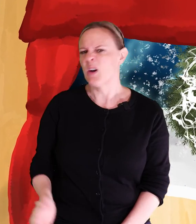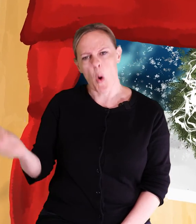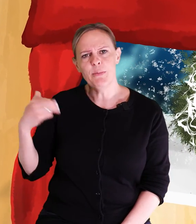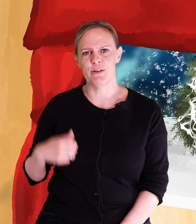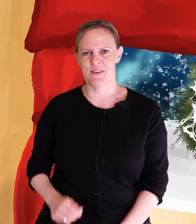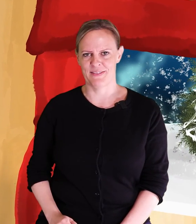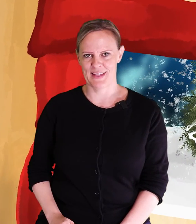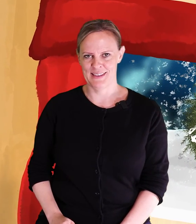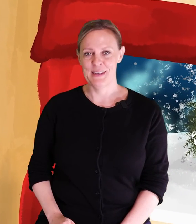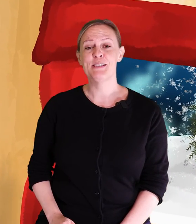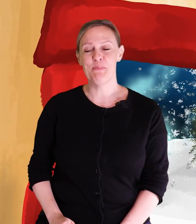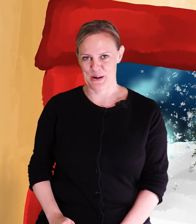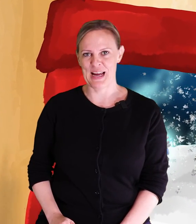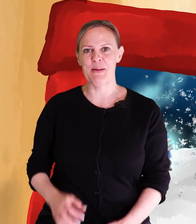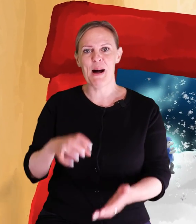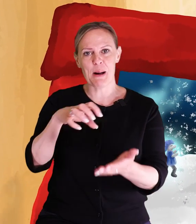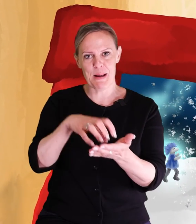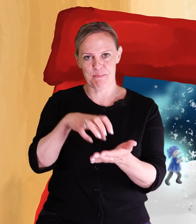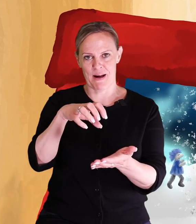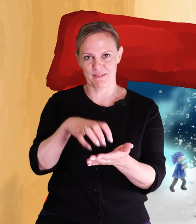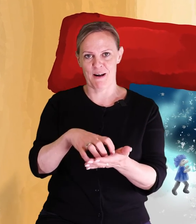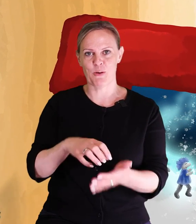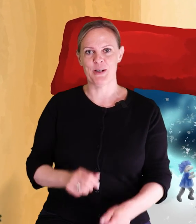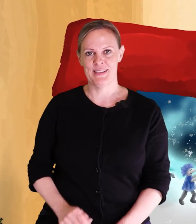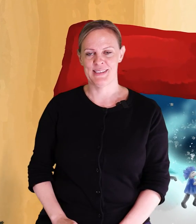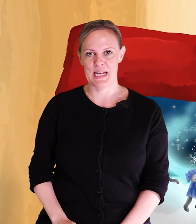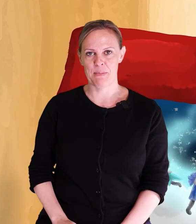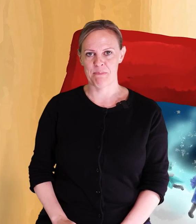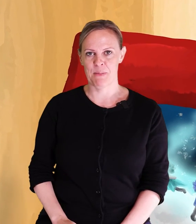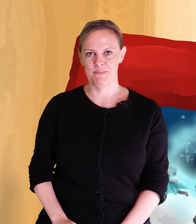Kom nu, Svante, så börjar vi baka pepparkakor, säger pappa.